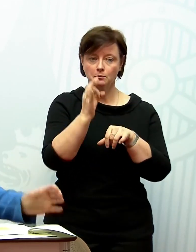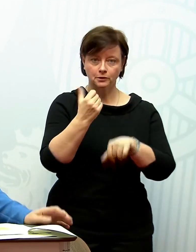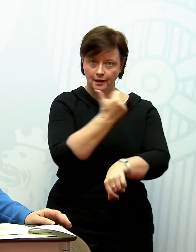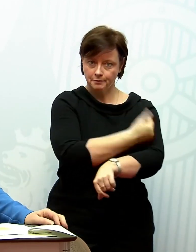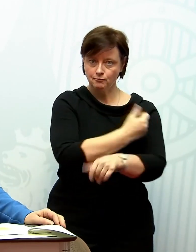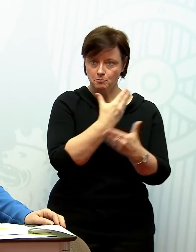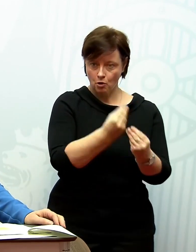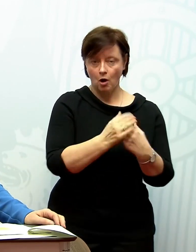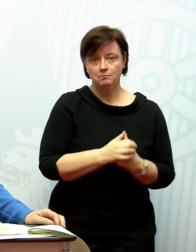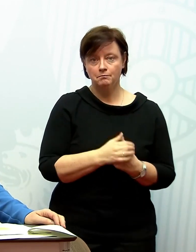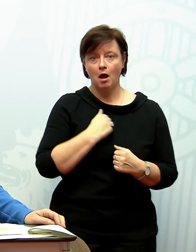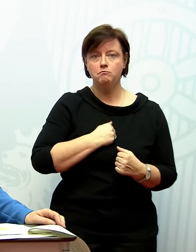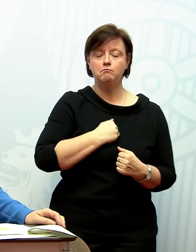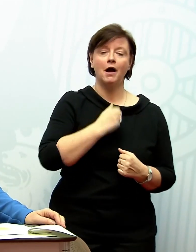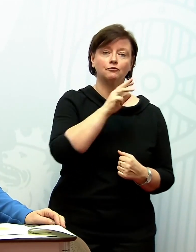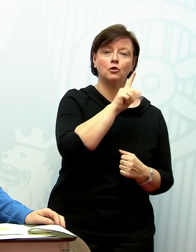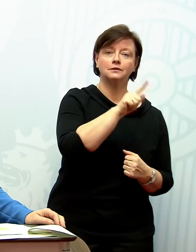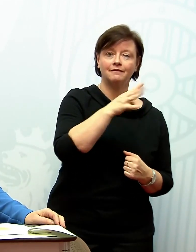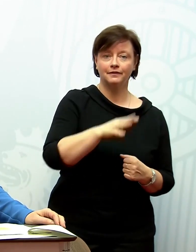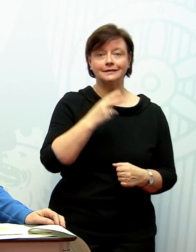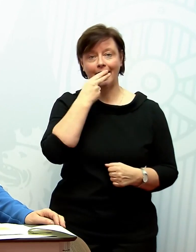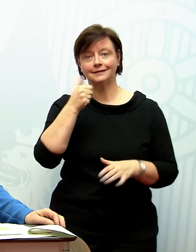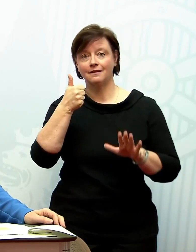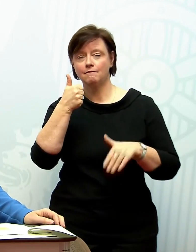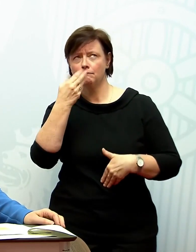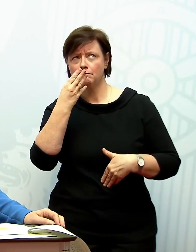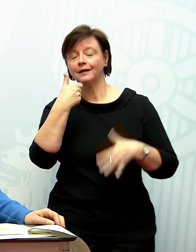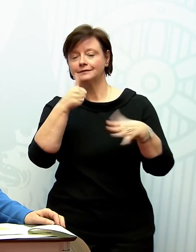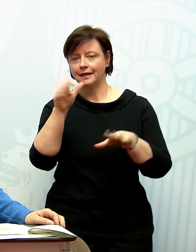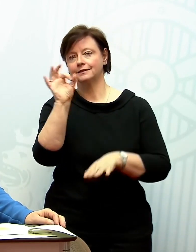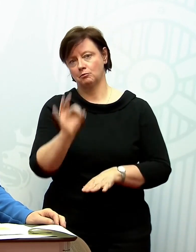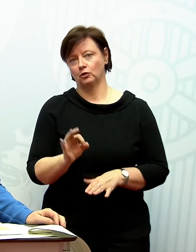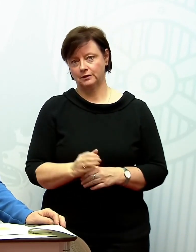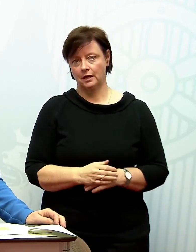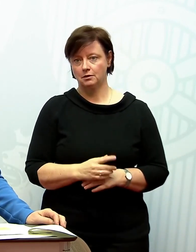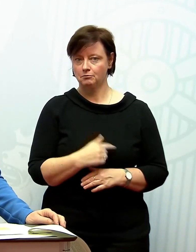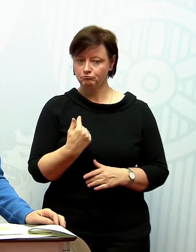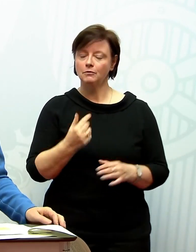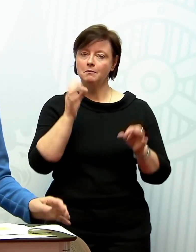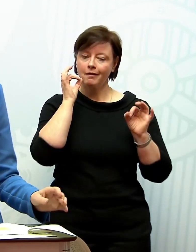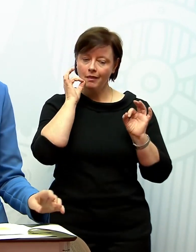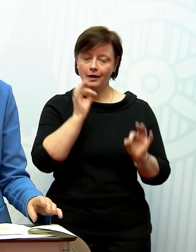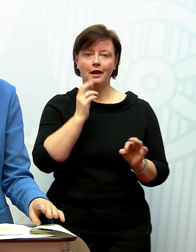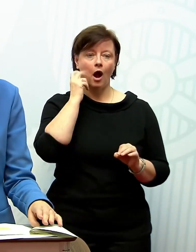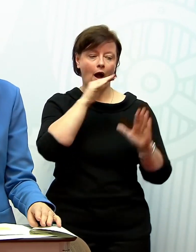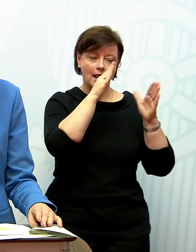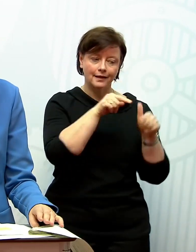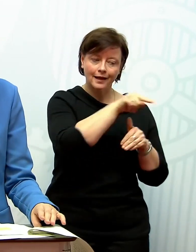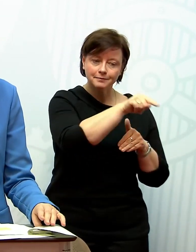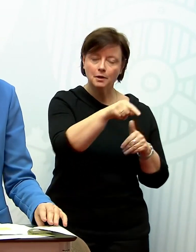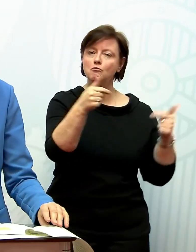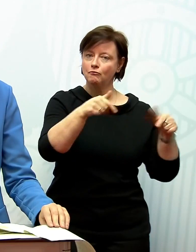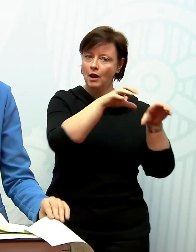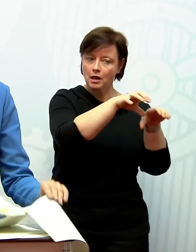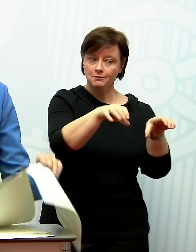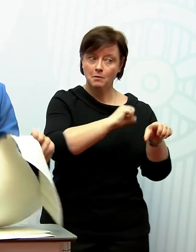in 42 Prozent, Hessen in 64 Prozent. Es war uns ein großes Anliegen, dass wir genau in den Alten und Pflegeeinrichtungen